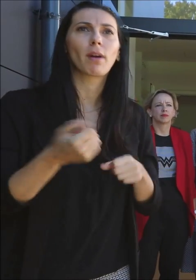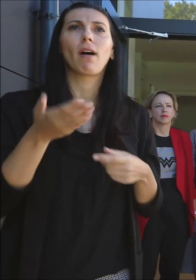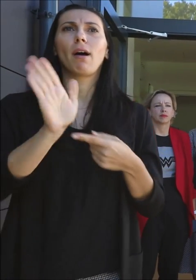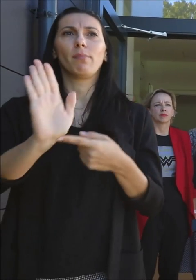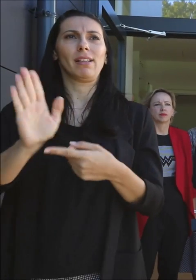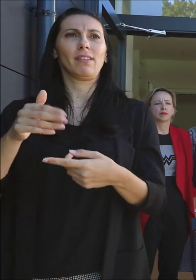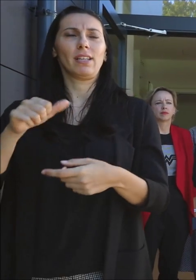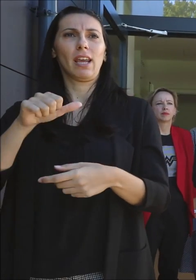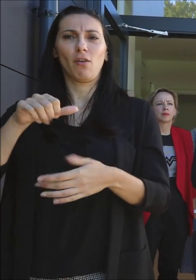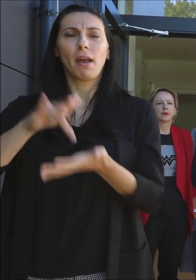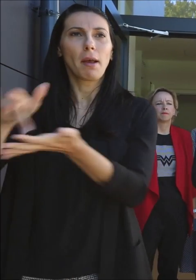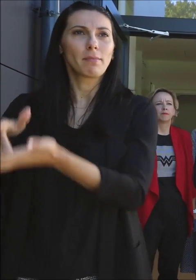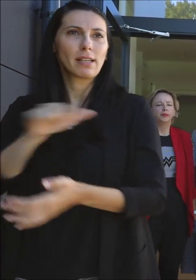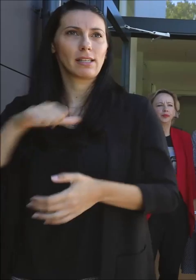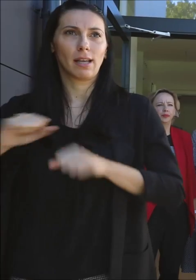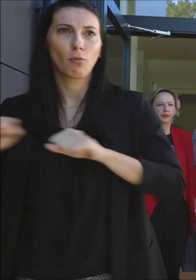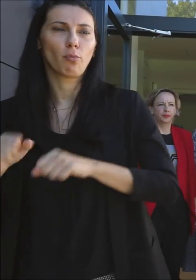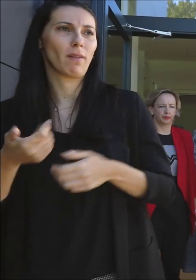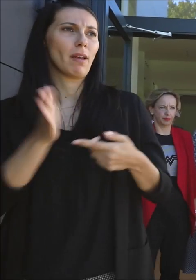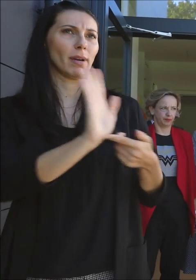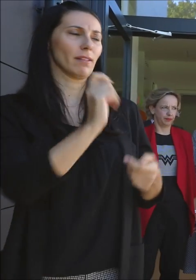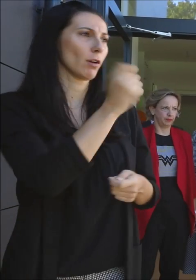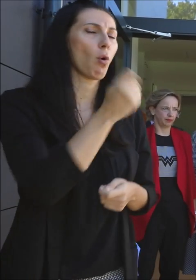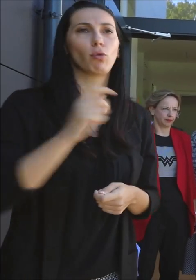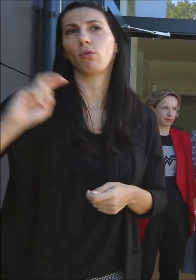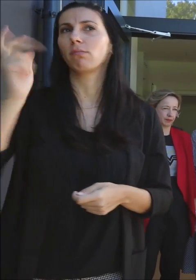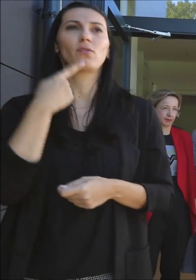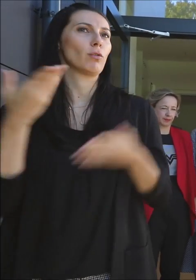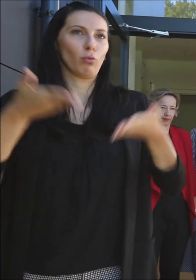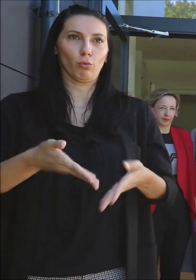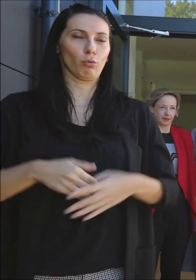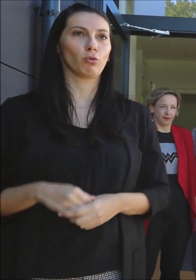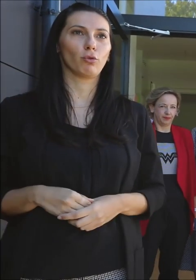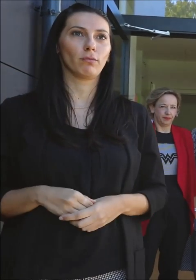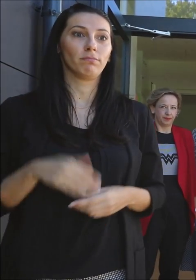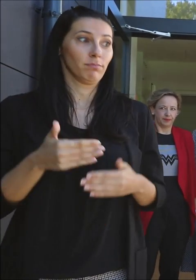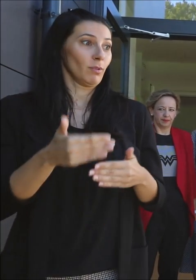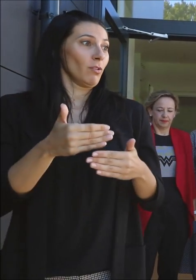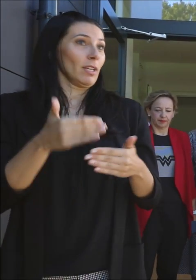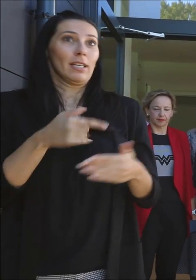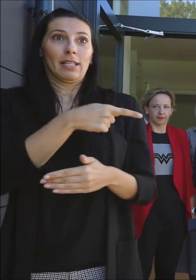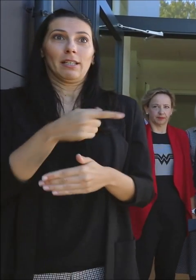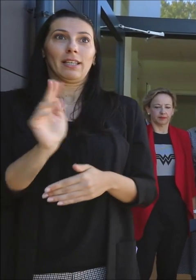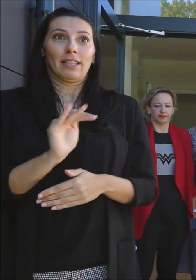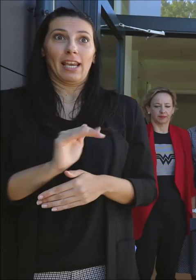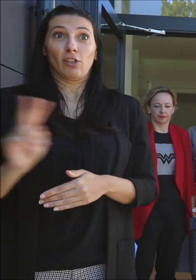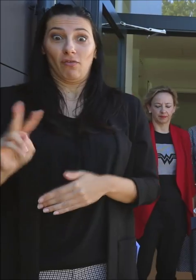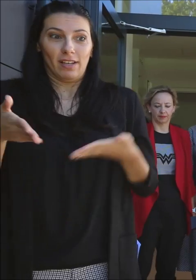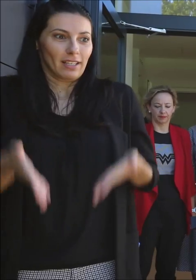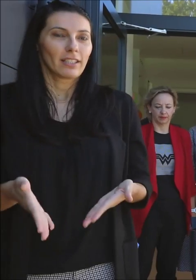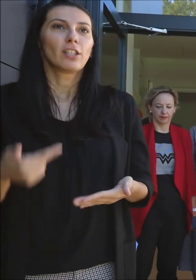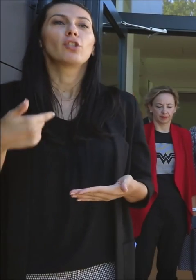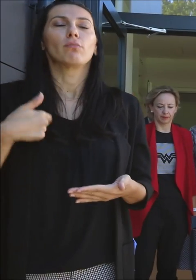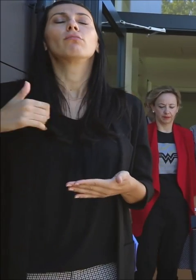gradske četvrti i mjeste odbora i sve vas koji ste došli. Evo, iako smo ispred Dječkih vrtića javio istoj priliku i još jednom